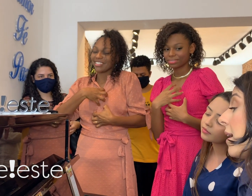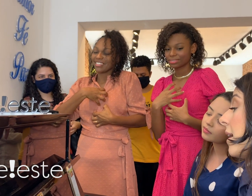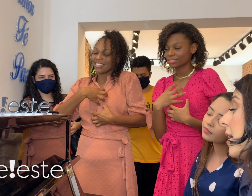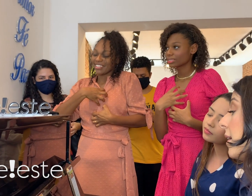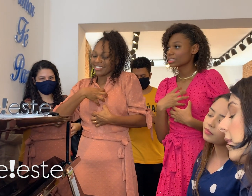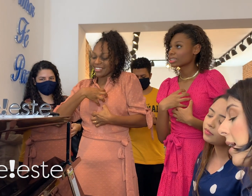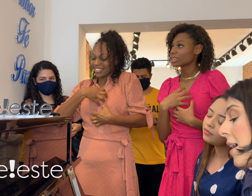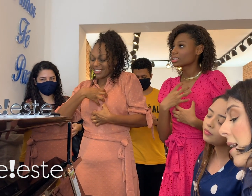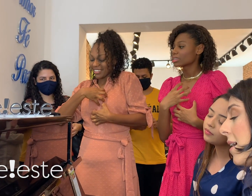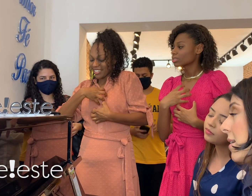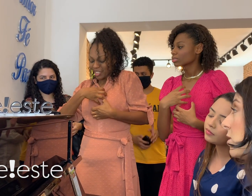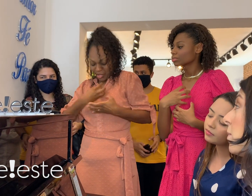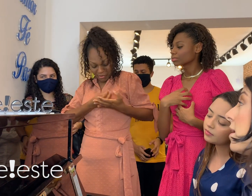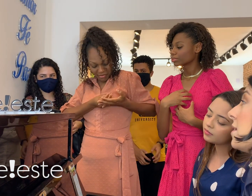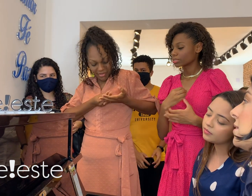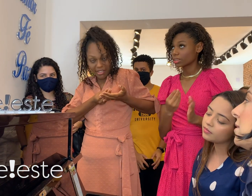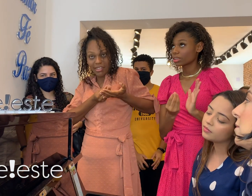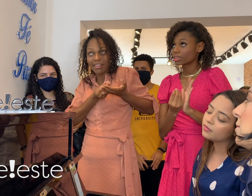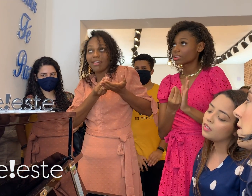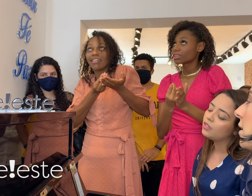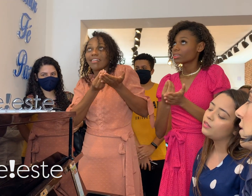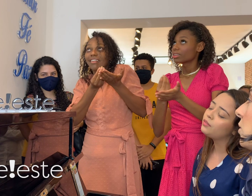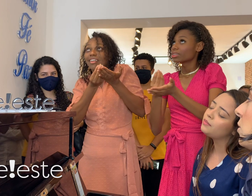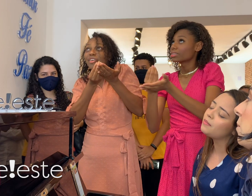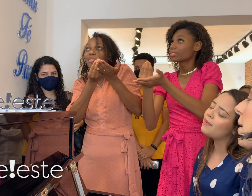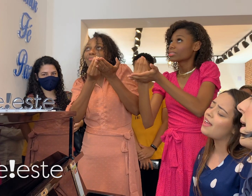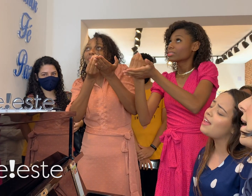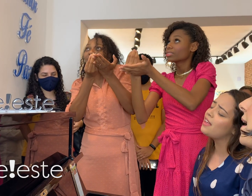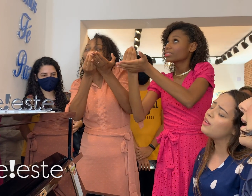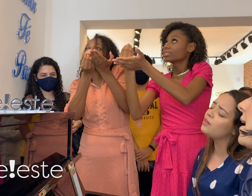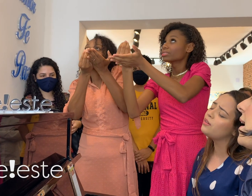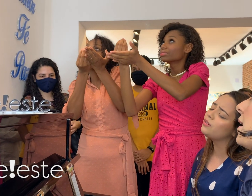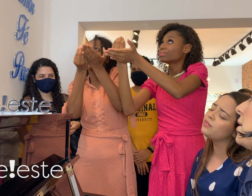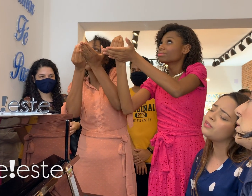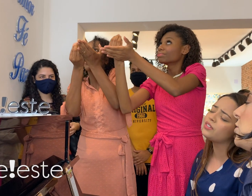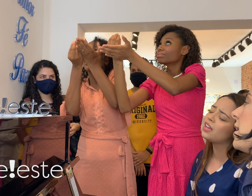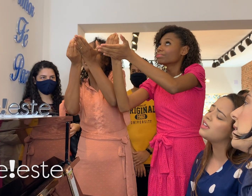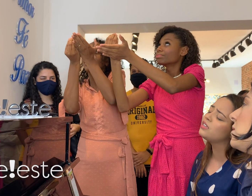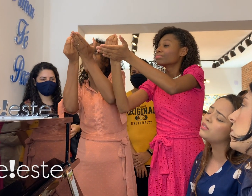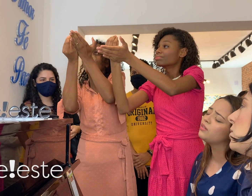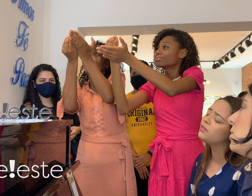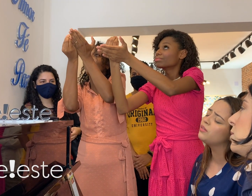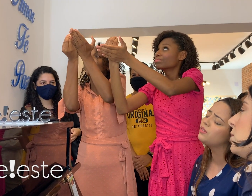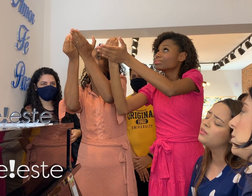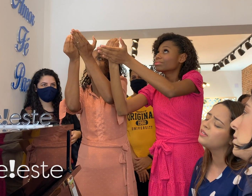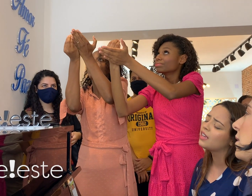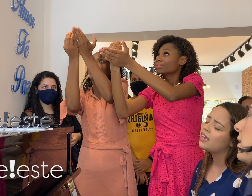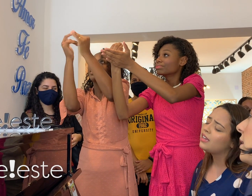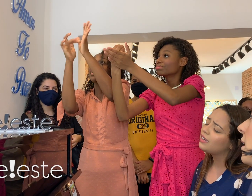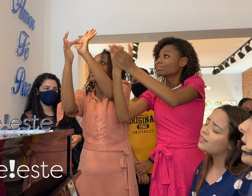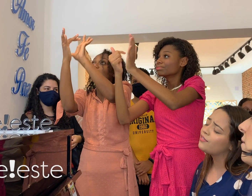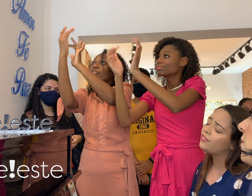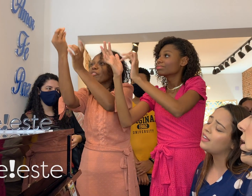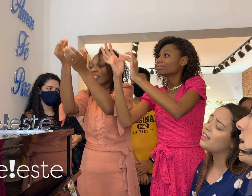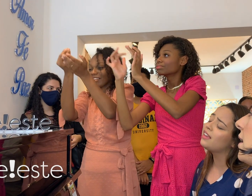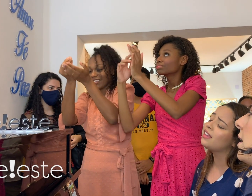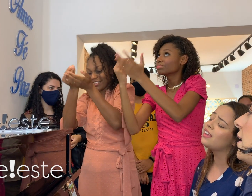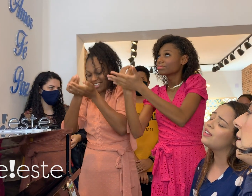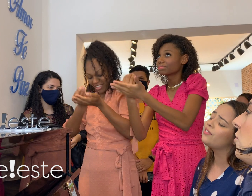nas mãos do meu Jesus Que o Jesus Que vivo